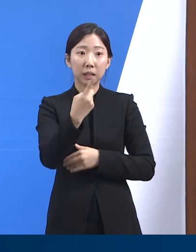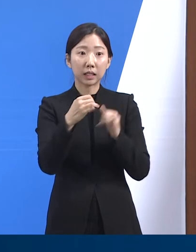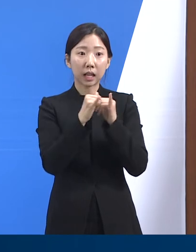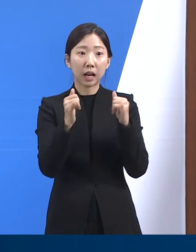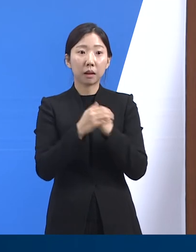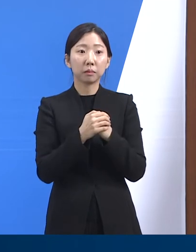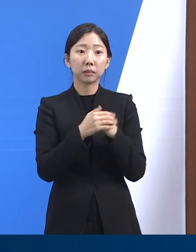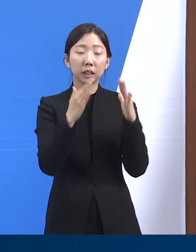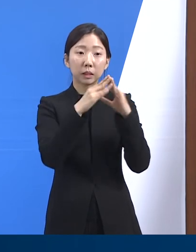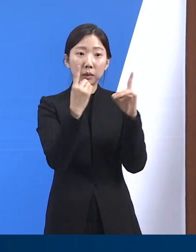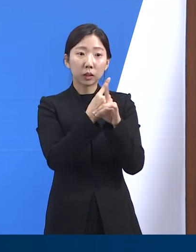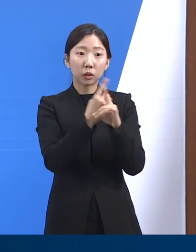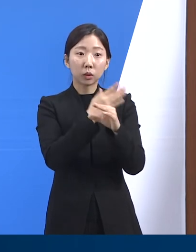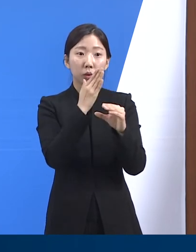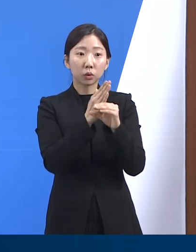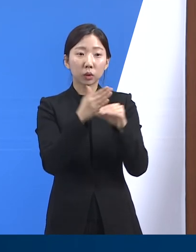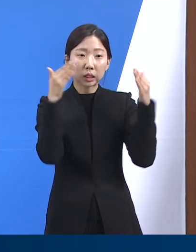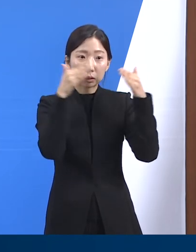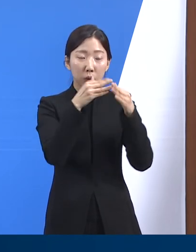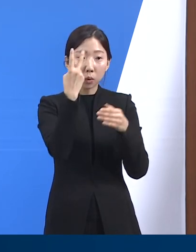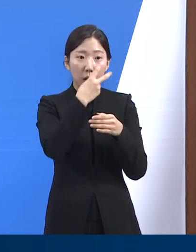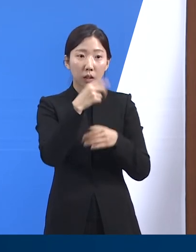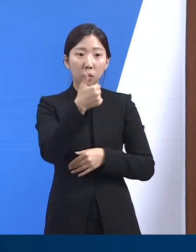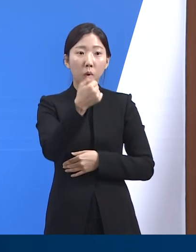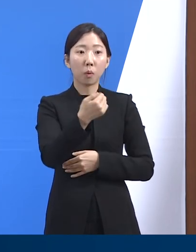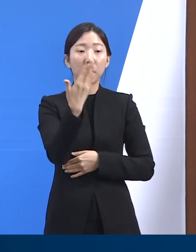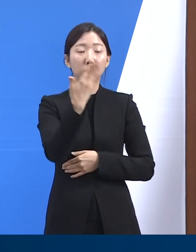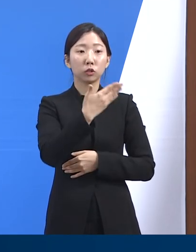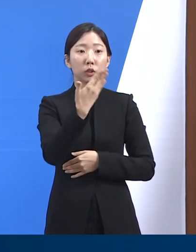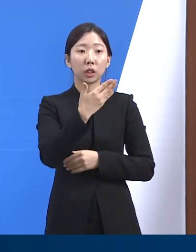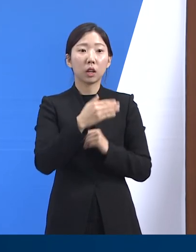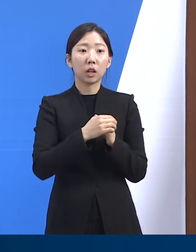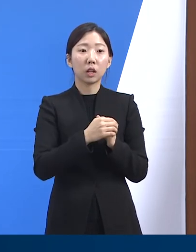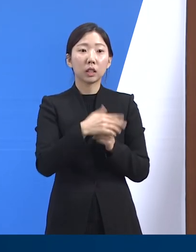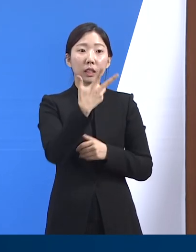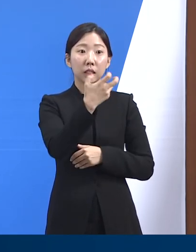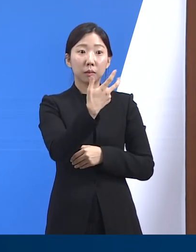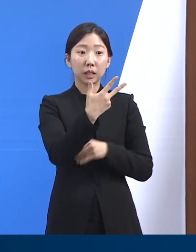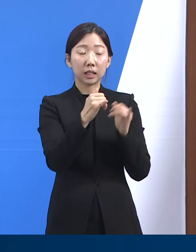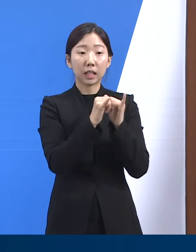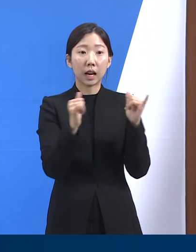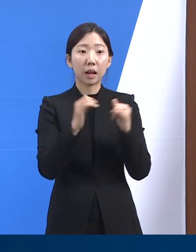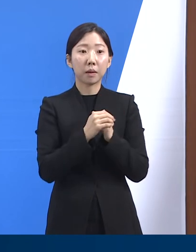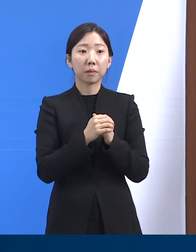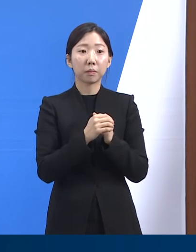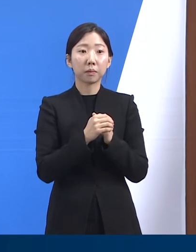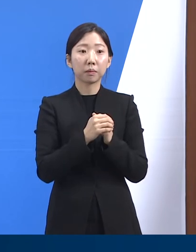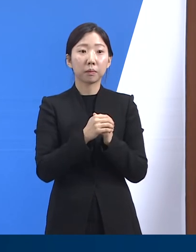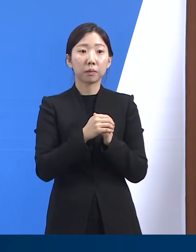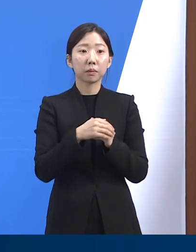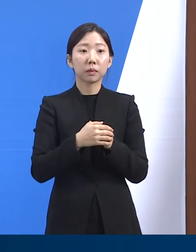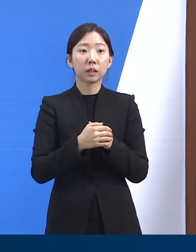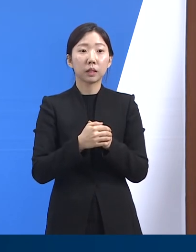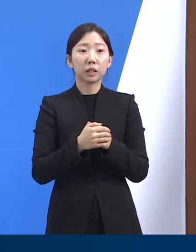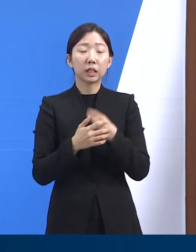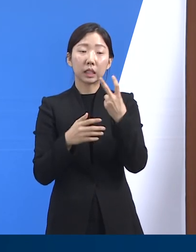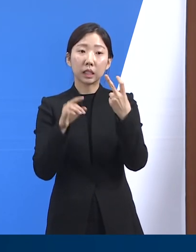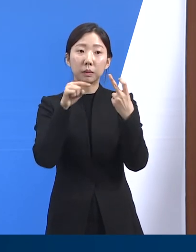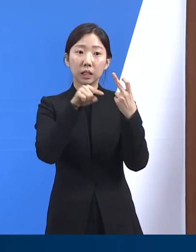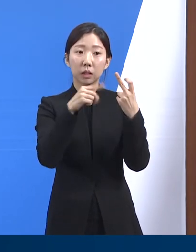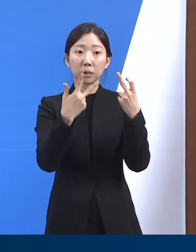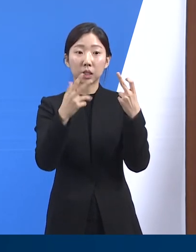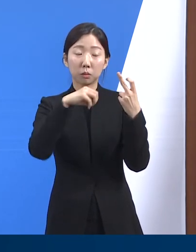재택치료 대상자 중 집중관리구는 59,477명으로 전체 대상자의 12